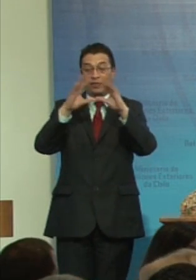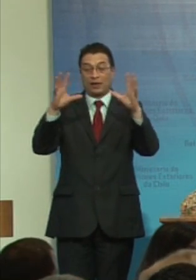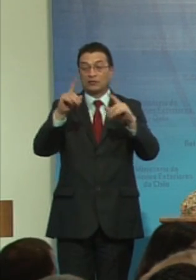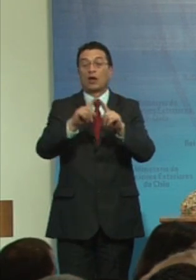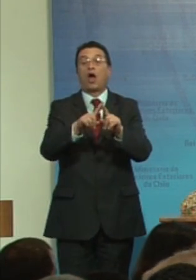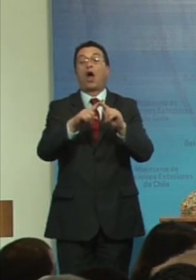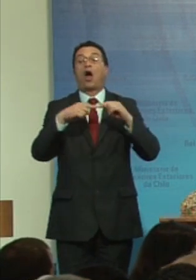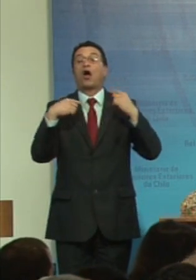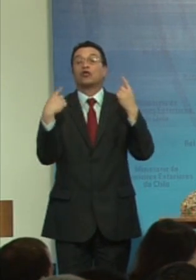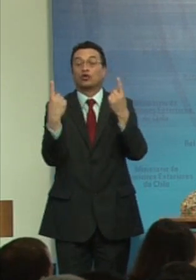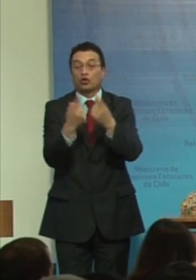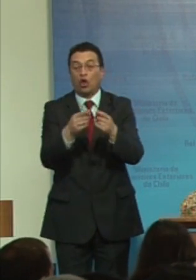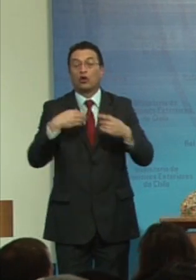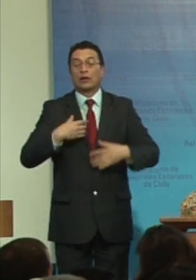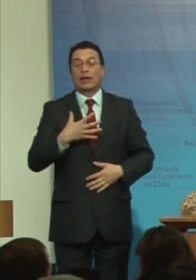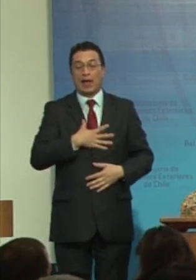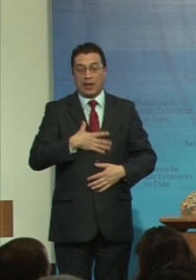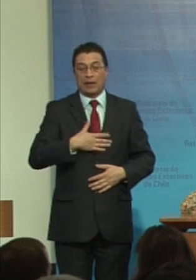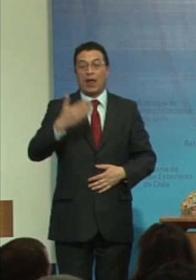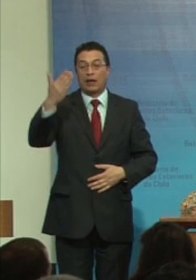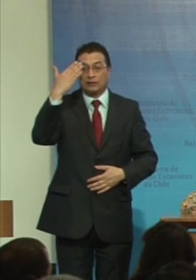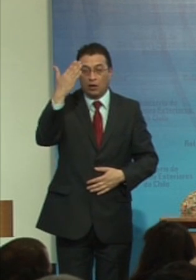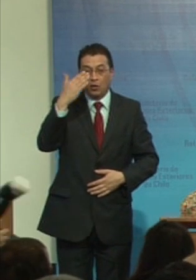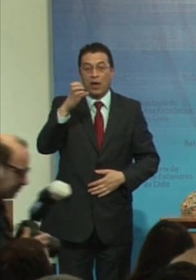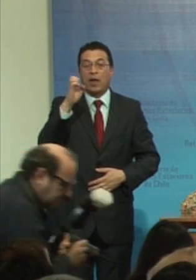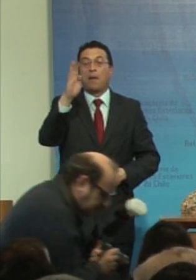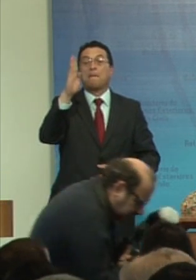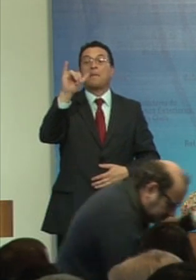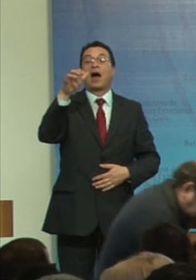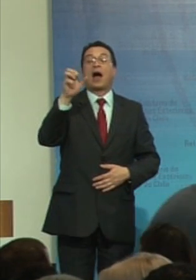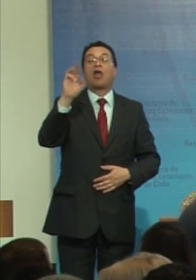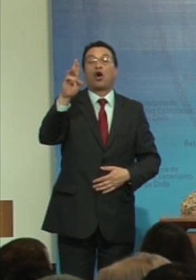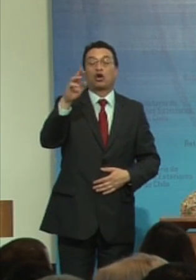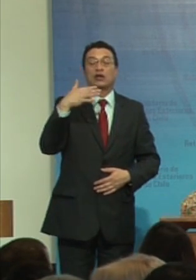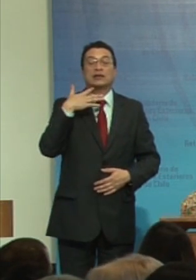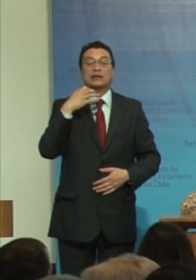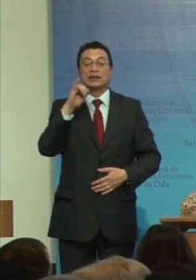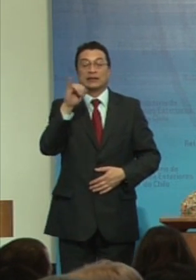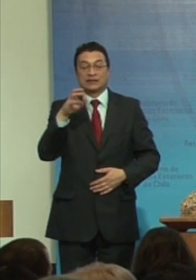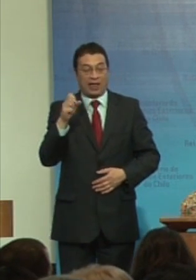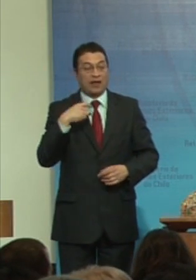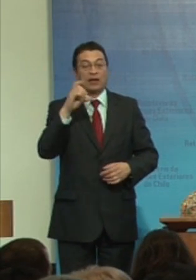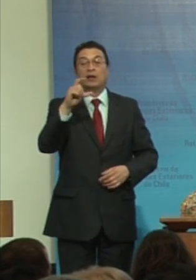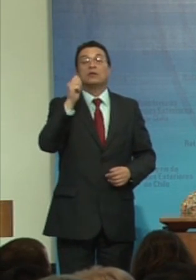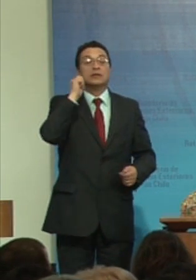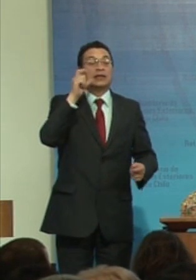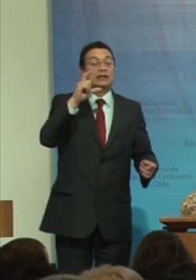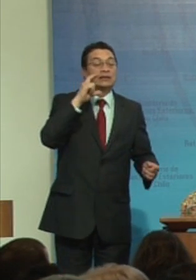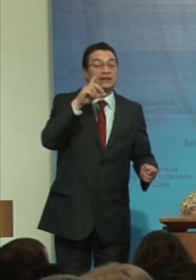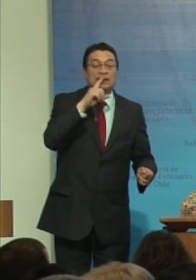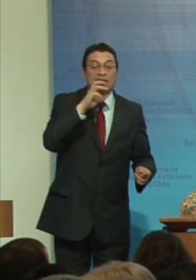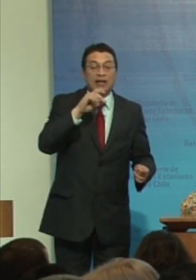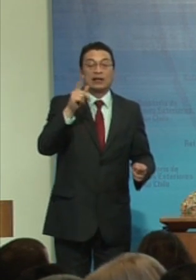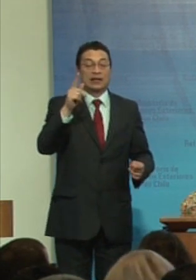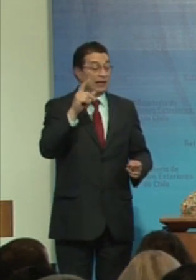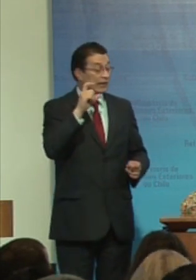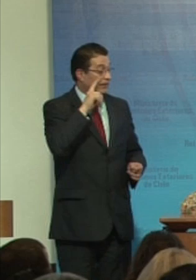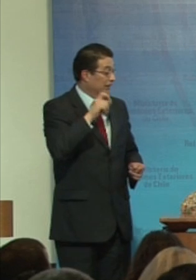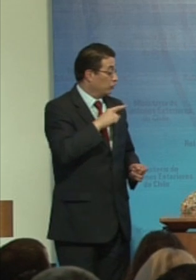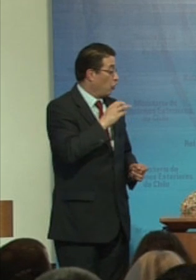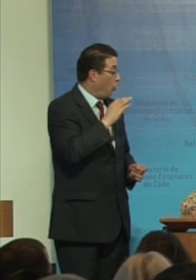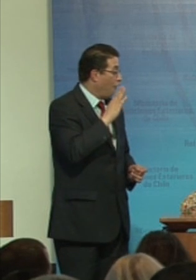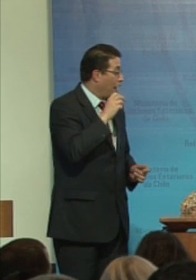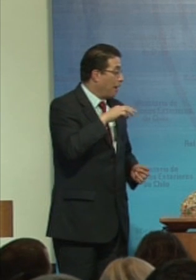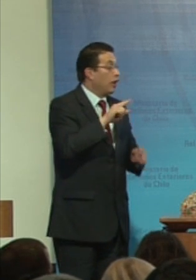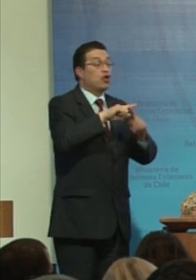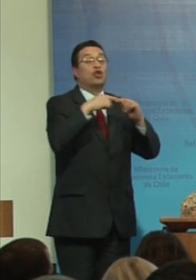y todas quería saludar al embajador Hernán Quesada a María de Soledad Cisternas a Crista Orama y a todas